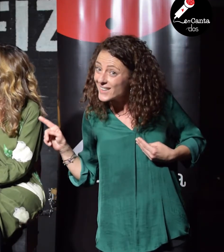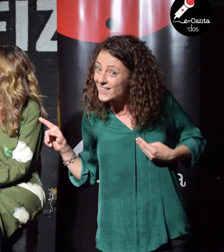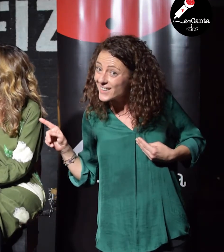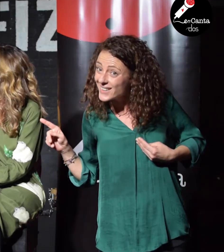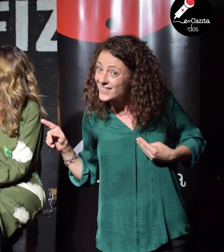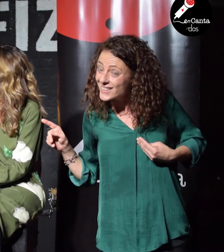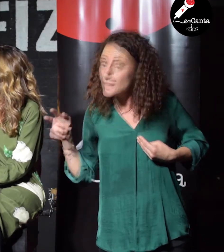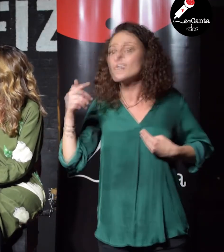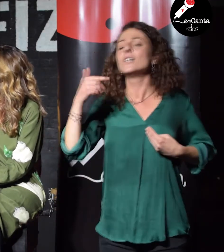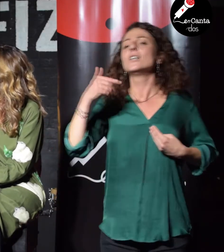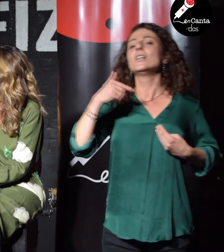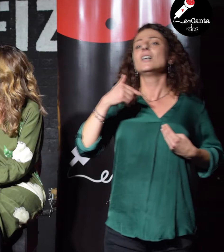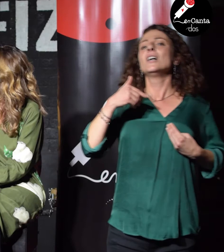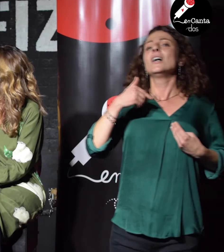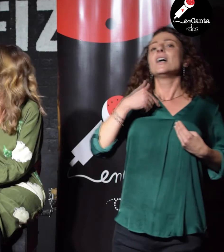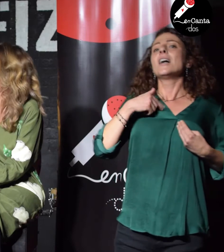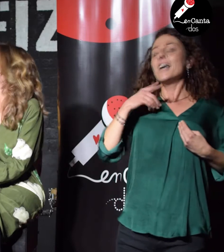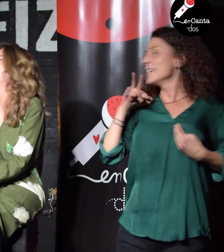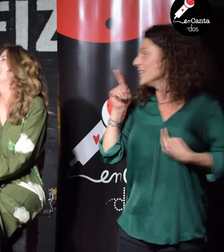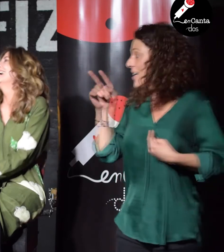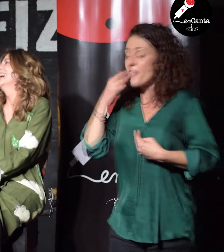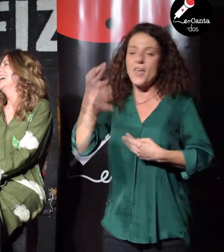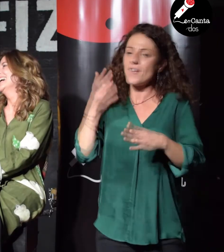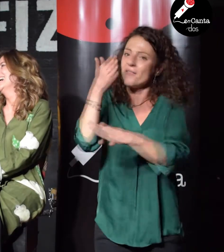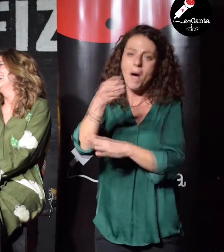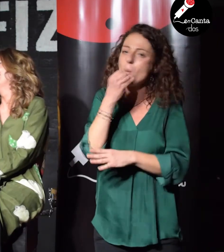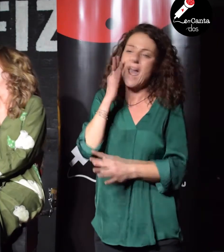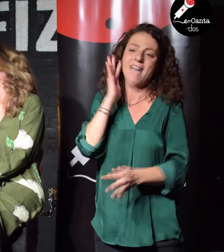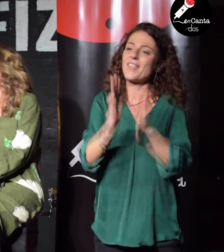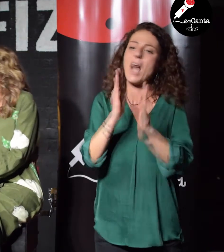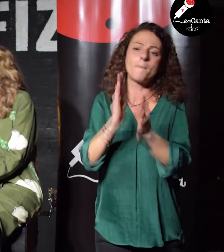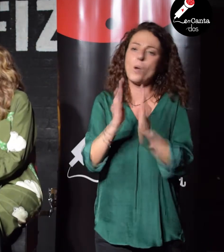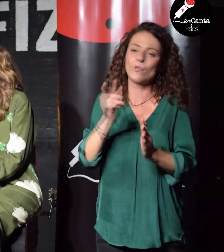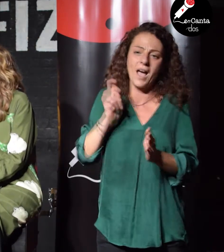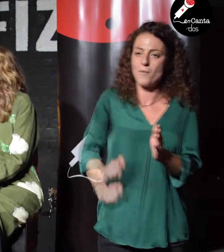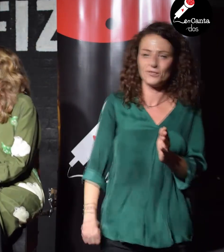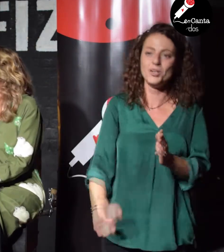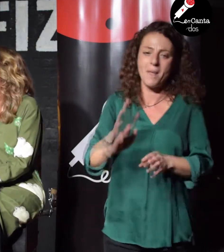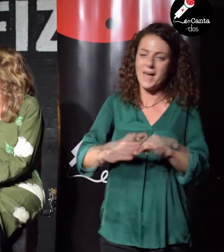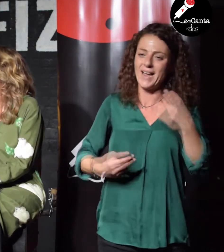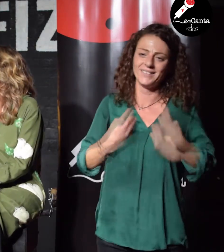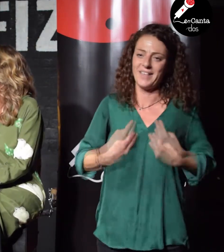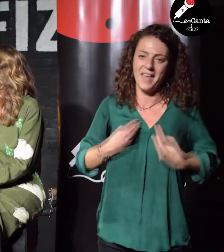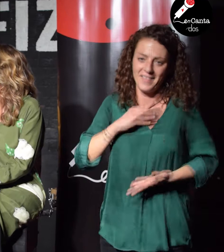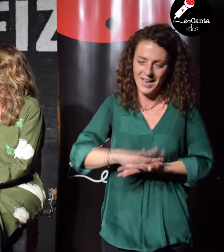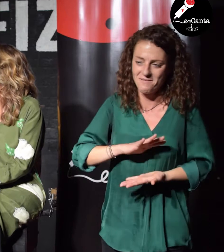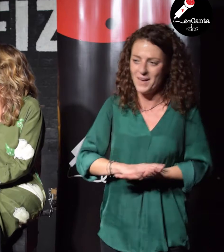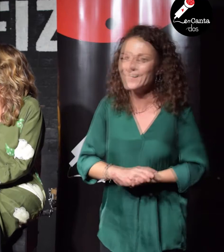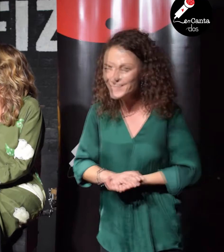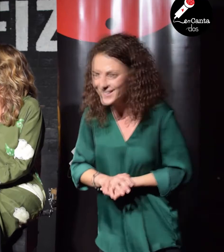Pues yo creo que si no vas a una buena terapeuta, la ansiedad no se pasa. No, no, crec que pots adquirir